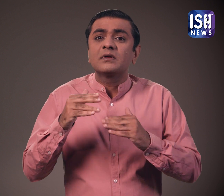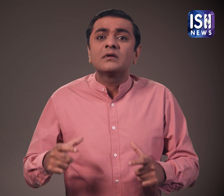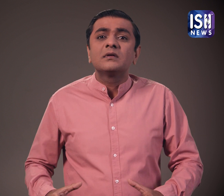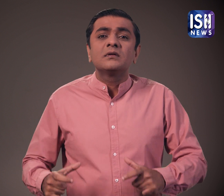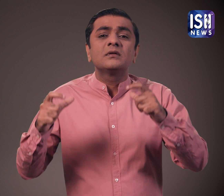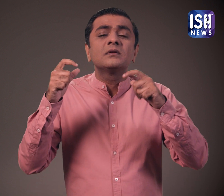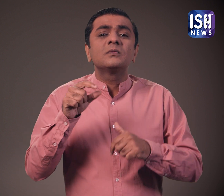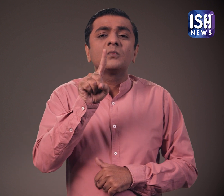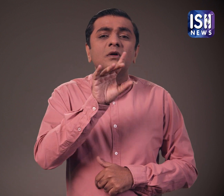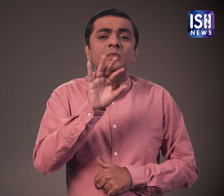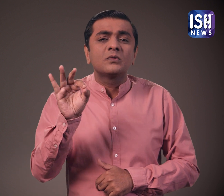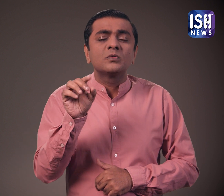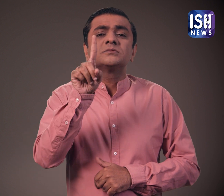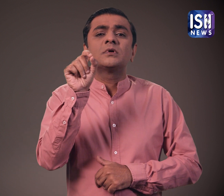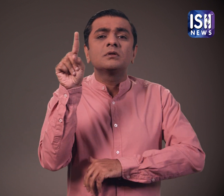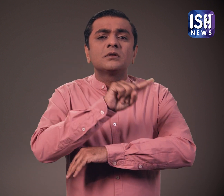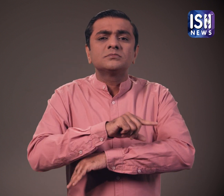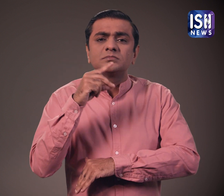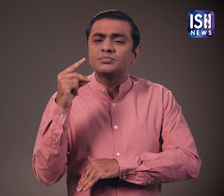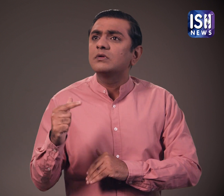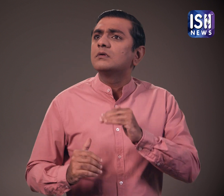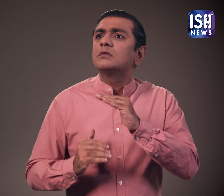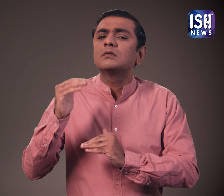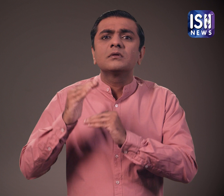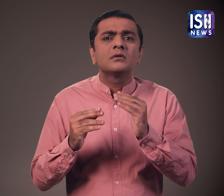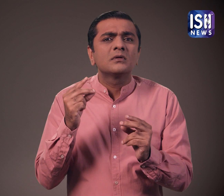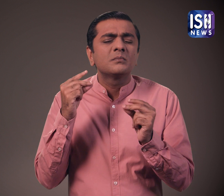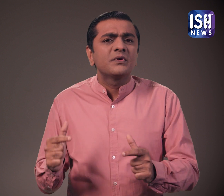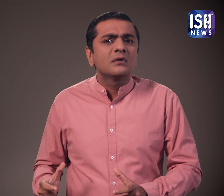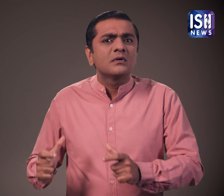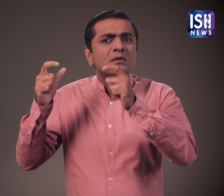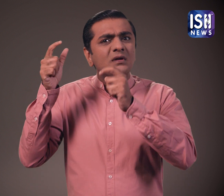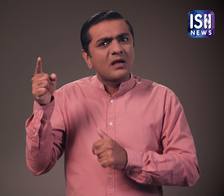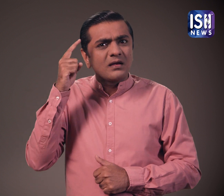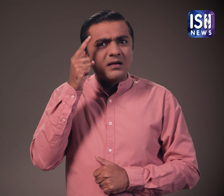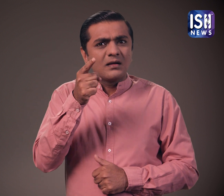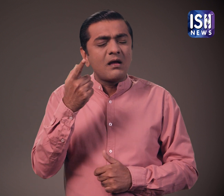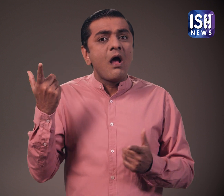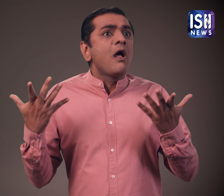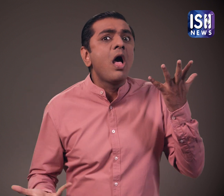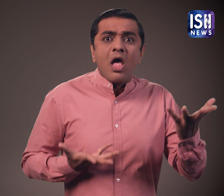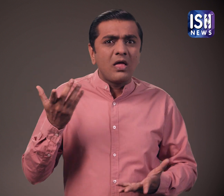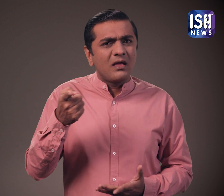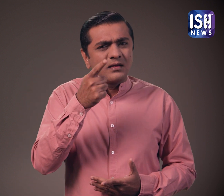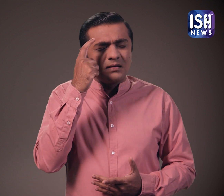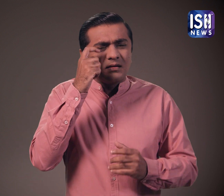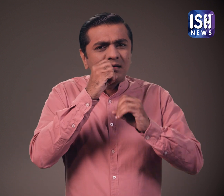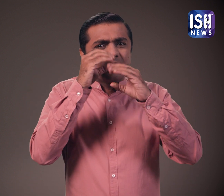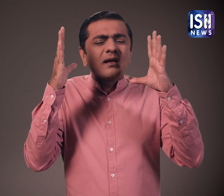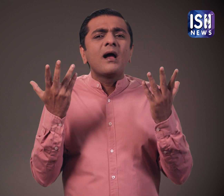एक असपाल बना सकता है आप सभी ये जानते है तो आपको लगता है कि वो देशत की स्तिती में हो